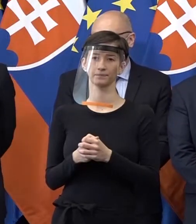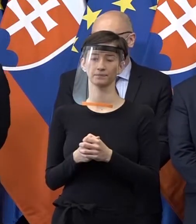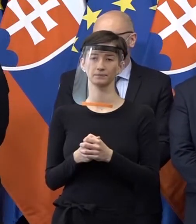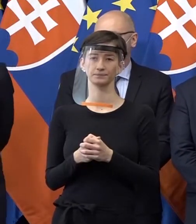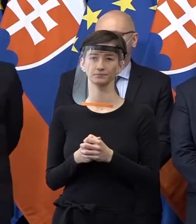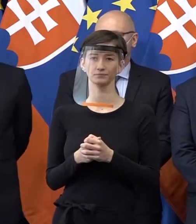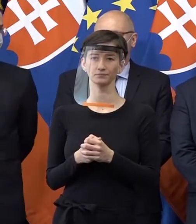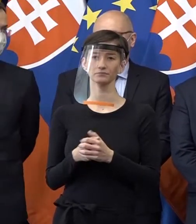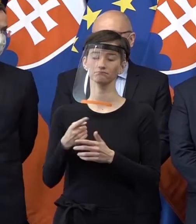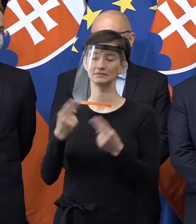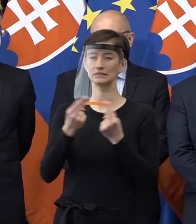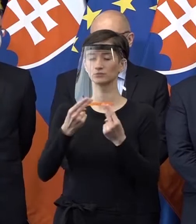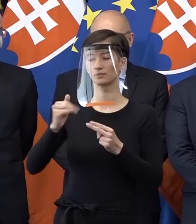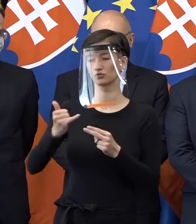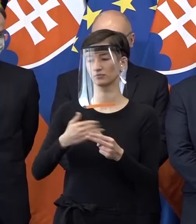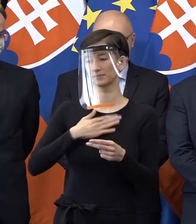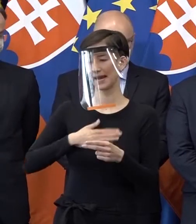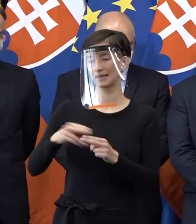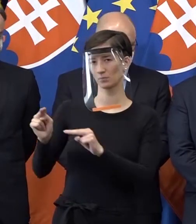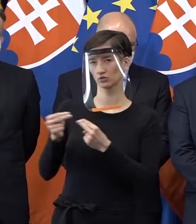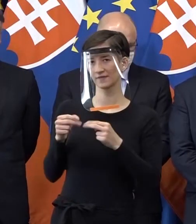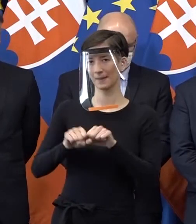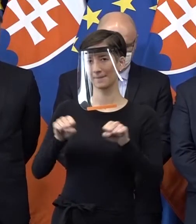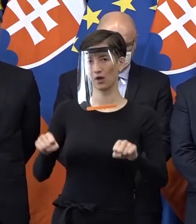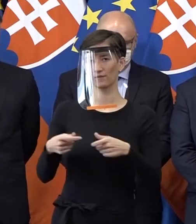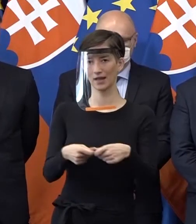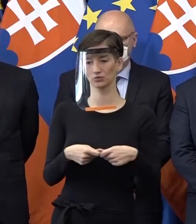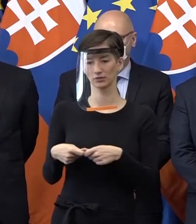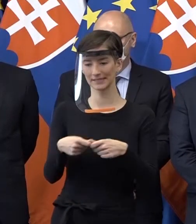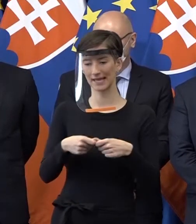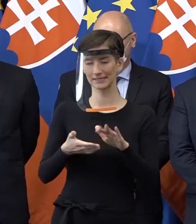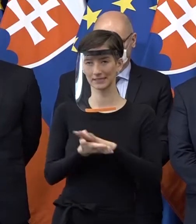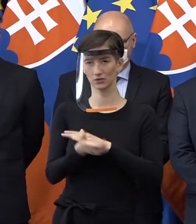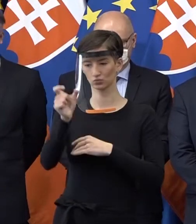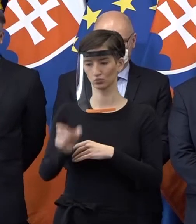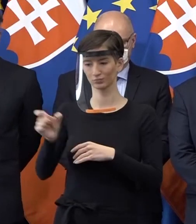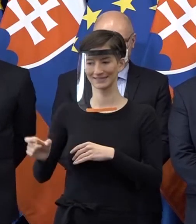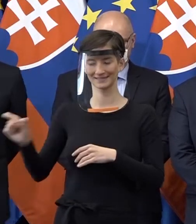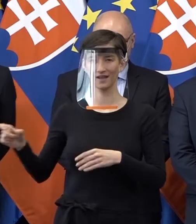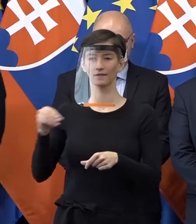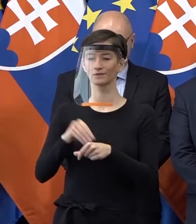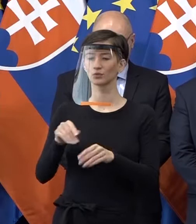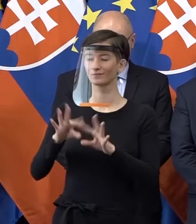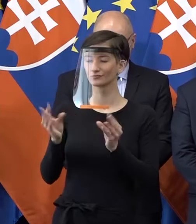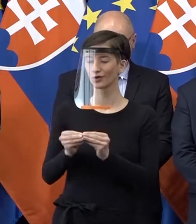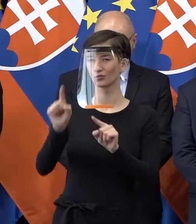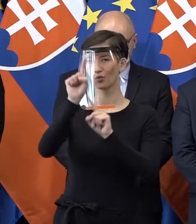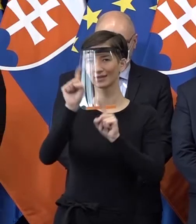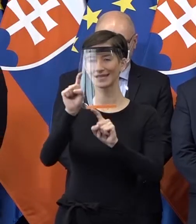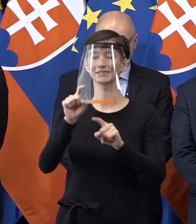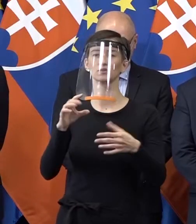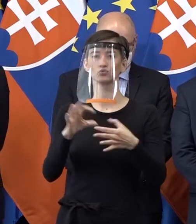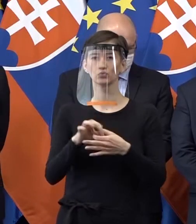veľmi rade k tomu prizvali, kde budeme môcť absolútne konkrétne riešiť jednotlivé otázky, ktoré budú